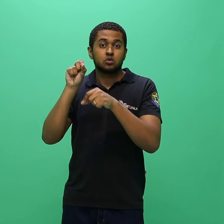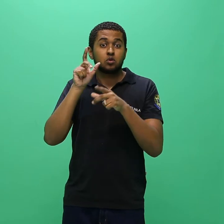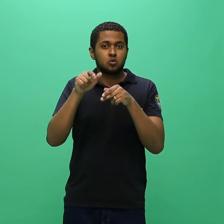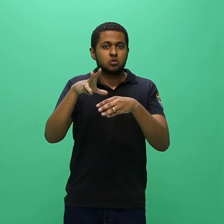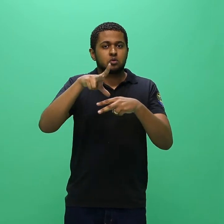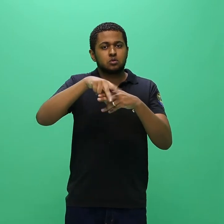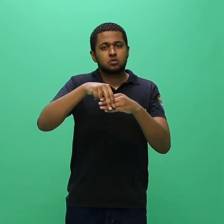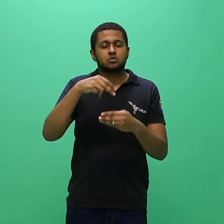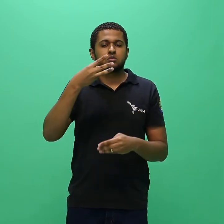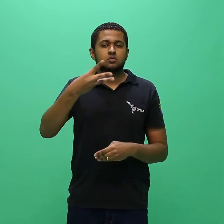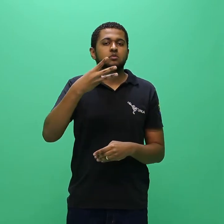edital.